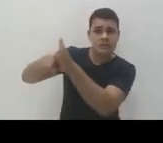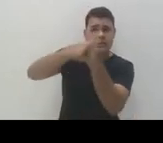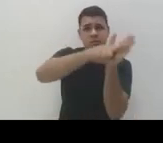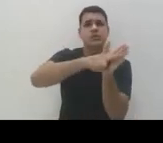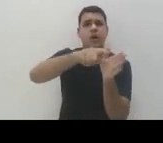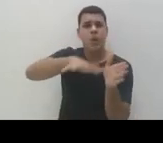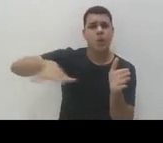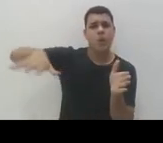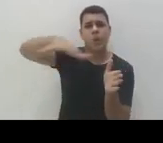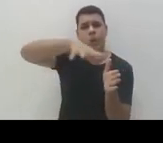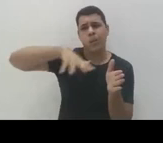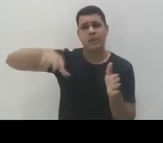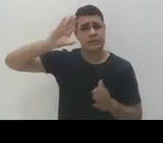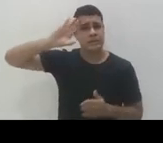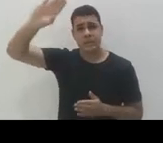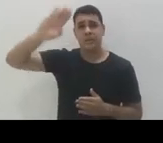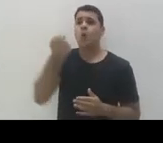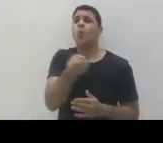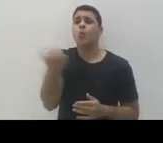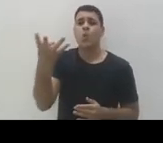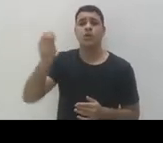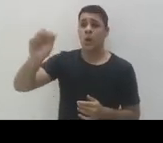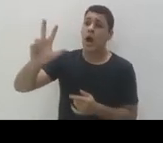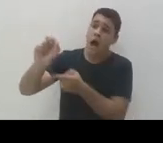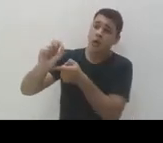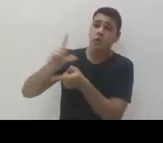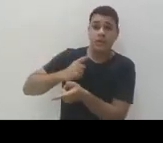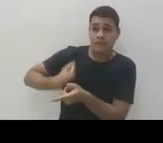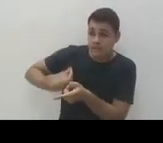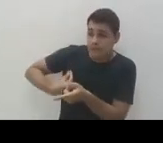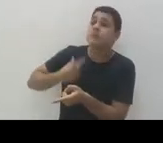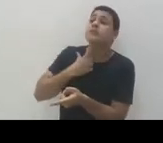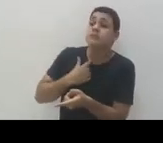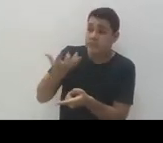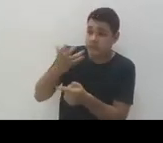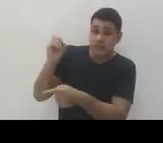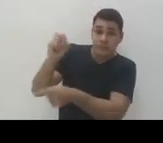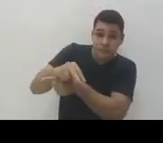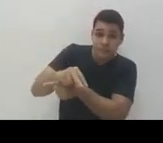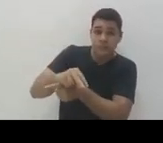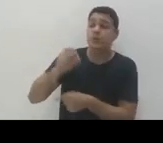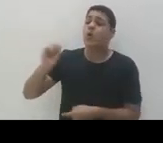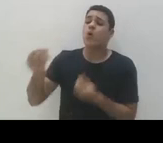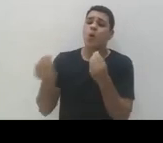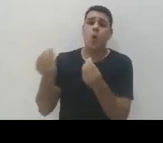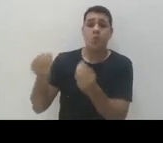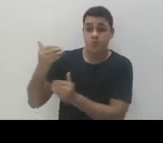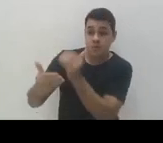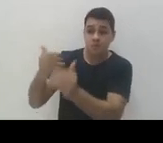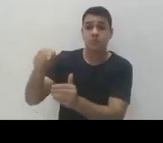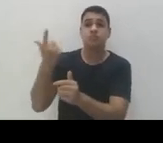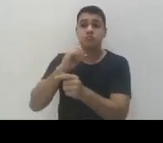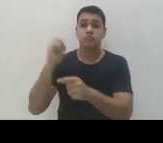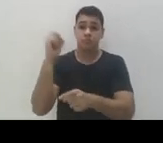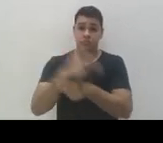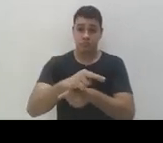mapear frequentemente o número de estudantes que estão na Piu Cruz, saber se eles são atendidos de forma adequada. A gente quer saber também aqueles